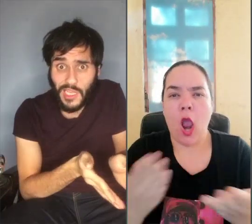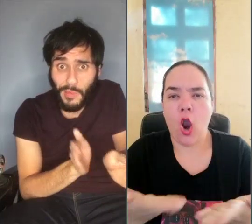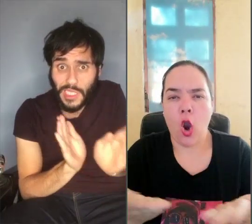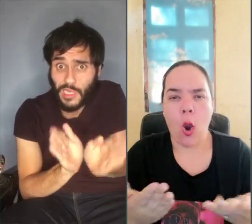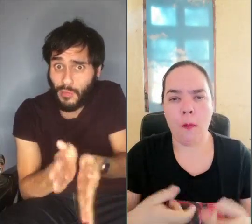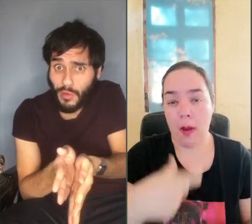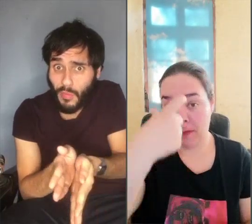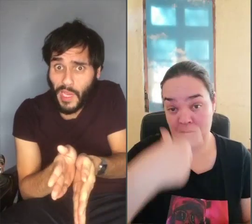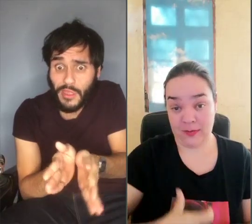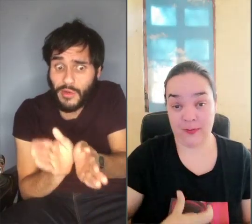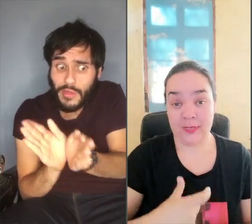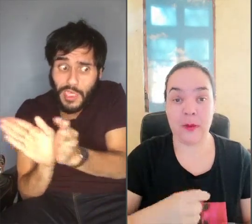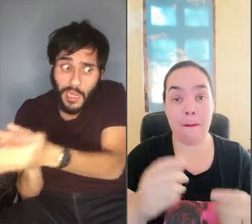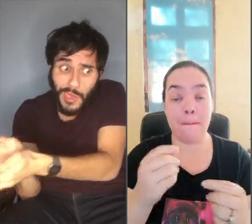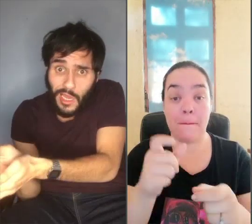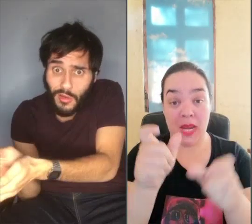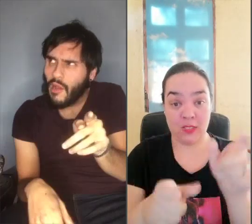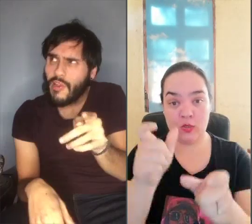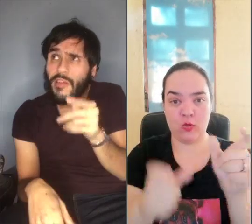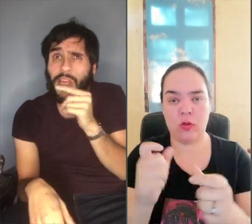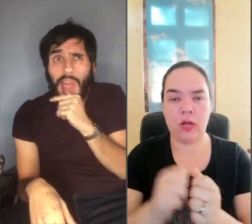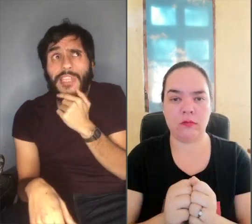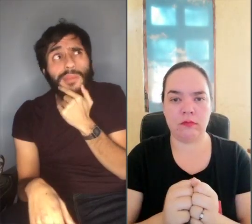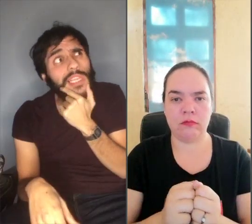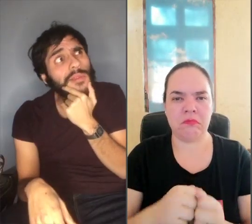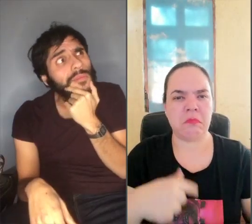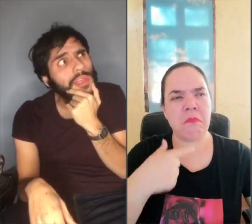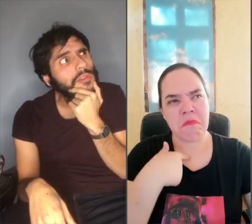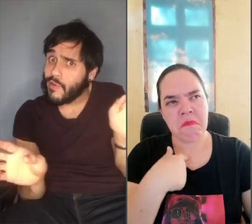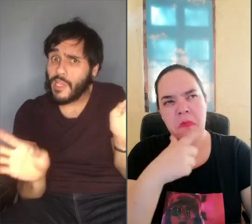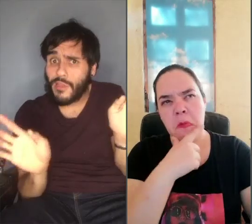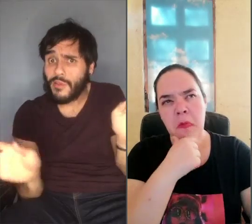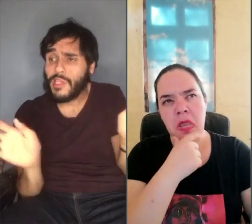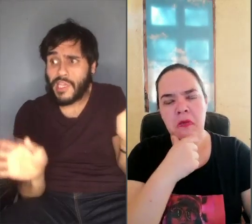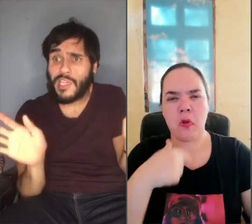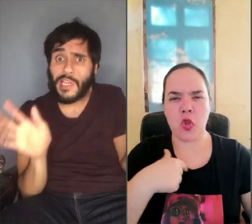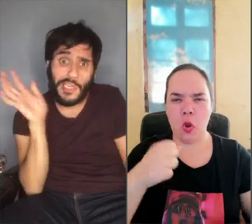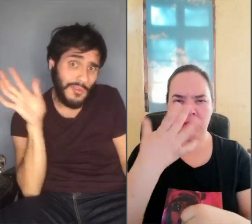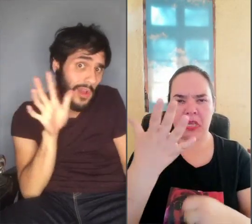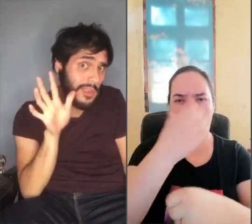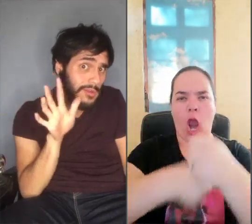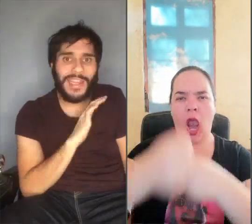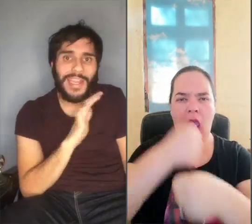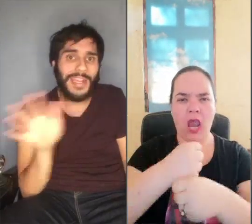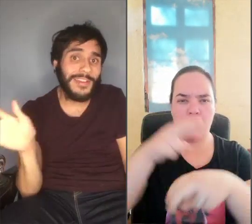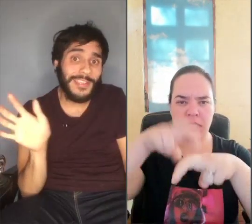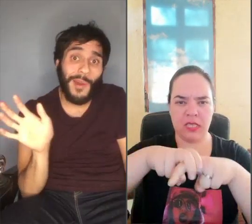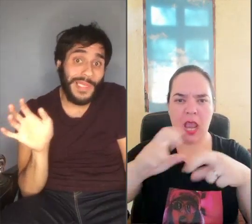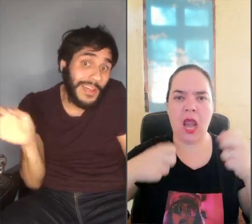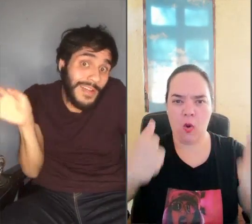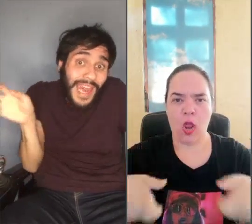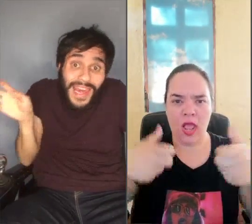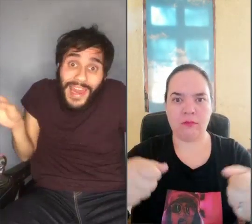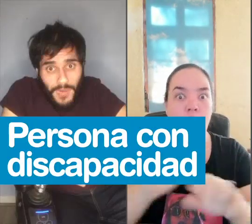decir que está pasando Por un momento determinado Aunque de verdad se pasa ese momento Porque yo estoy en silla hace 5 años Y no